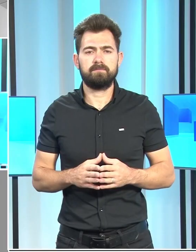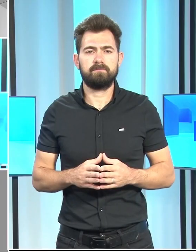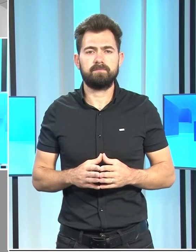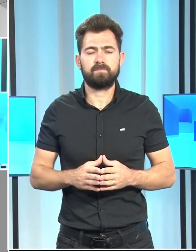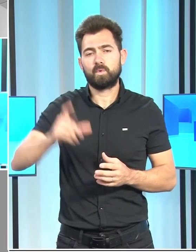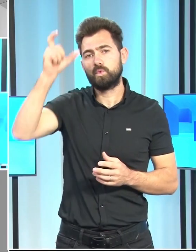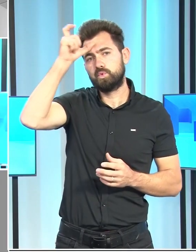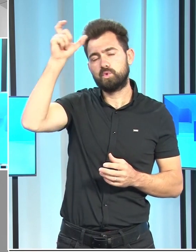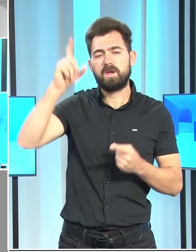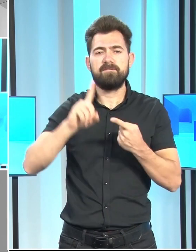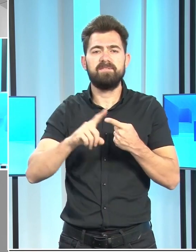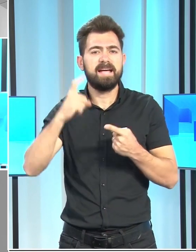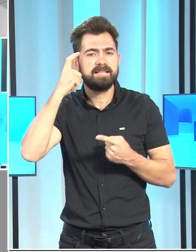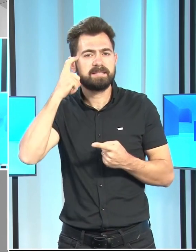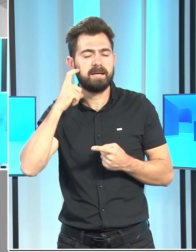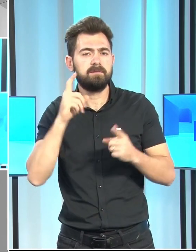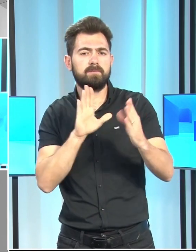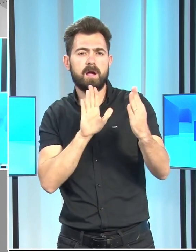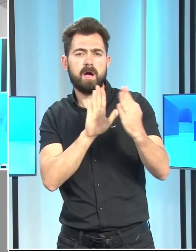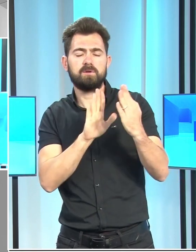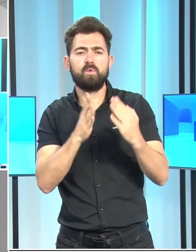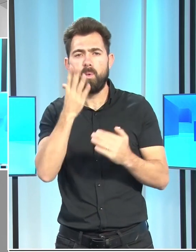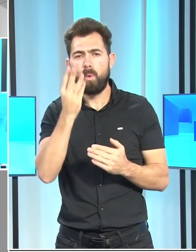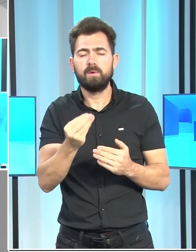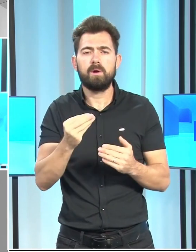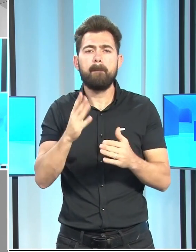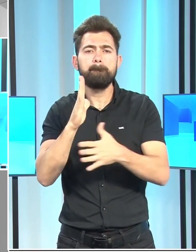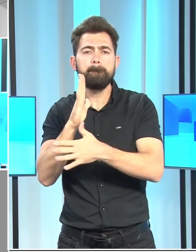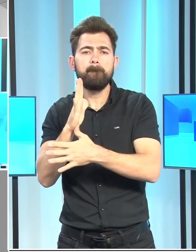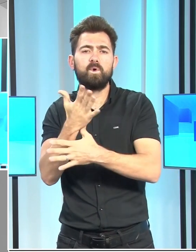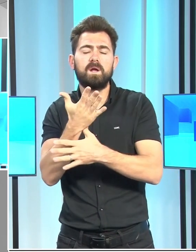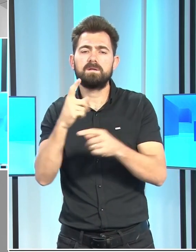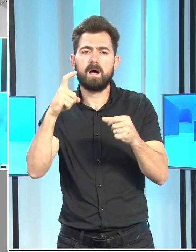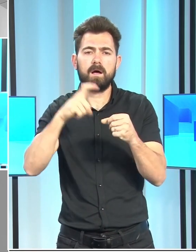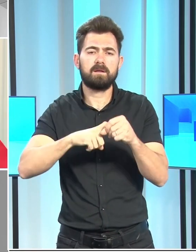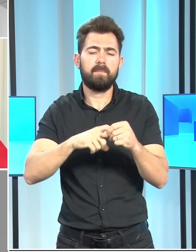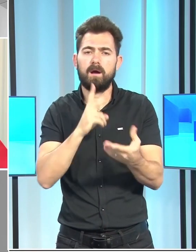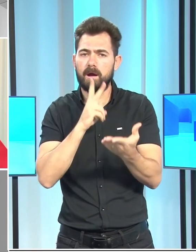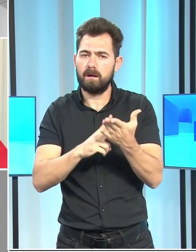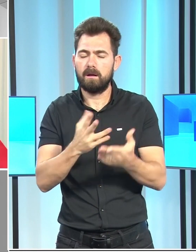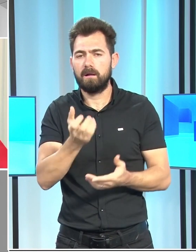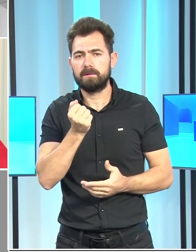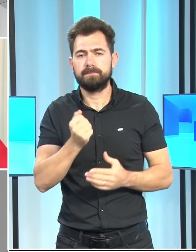Türkiye ve İsrail karşılıklı olarak Büyükelçi Atama kararı aldı.